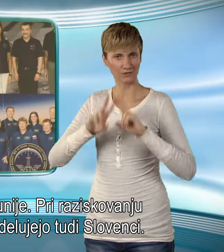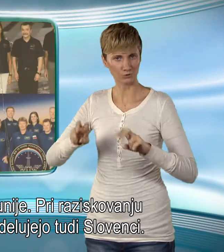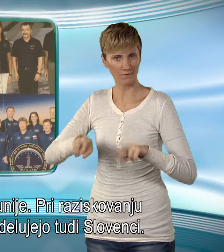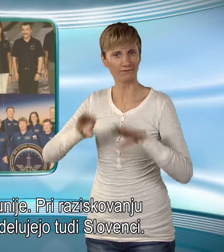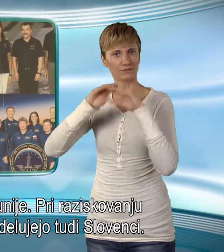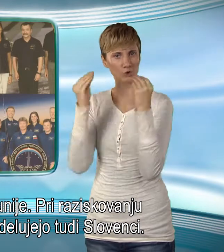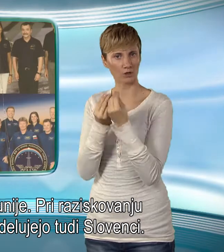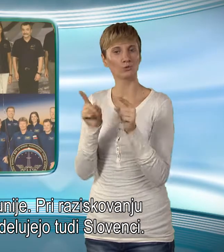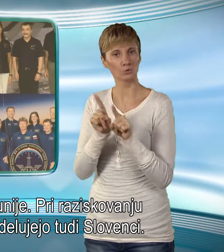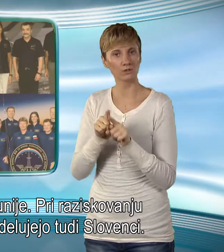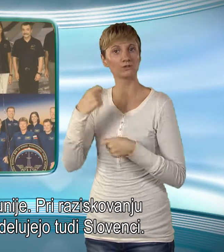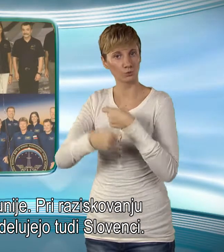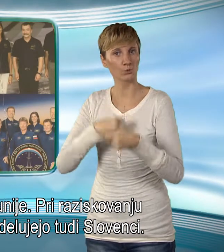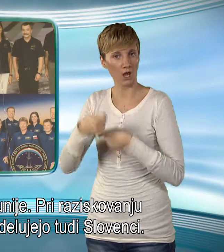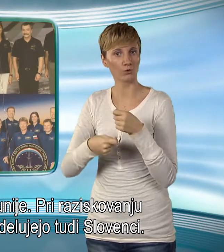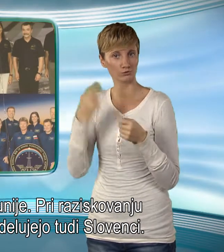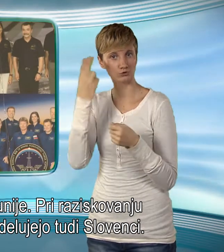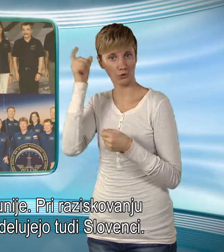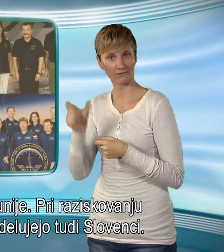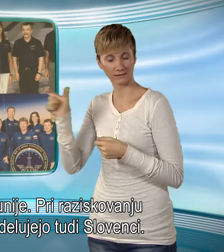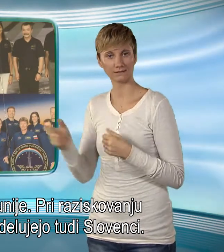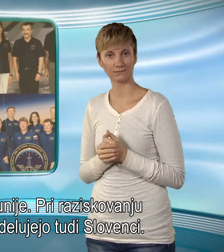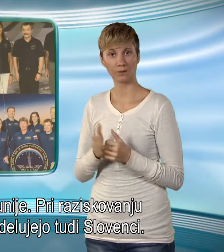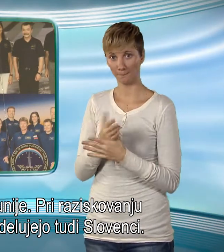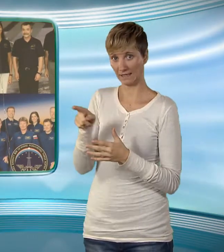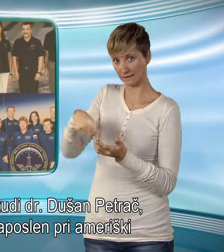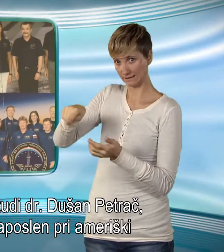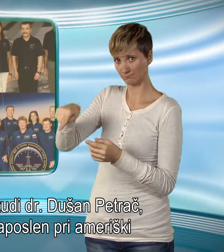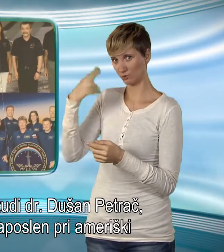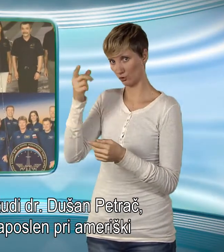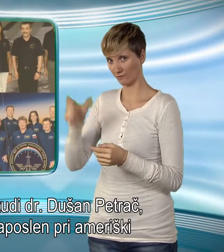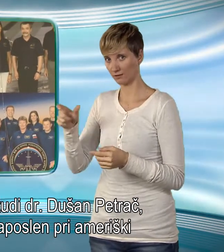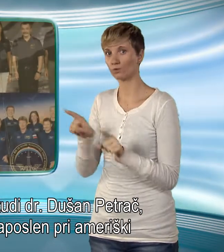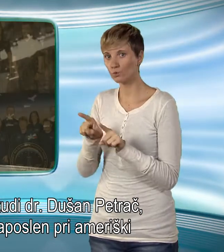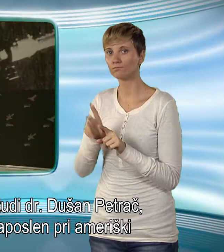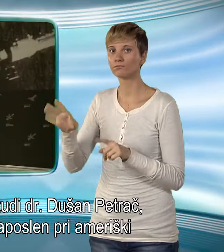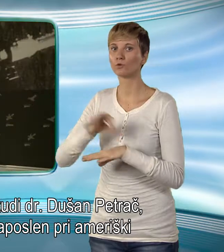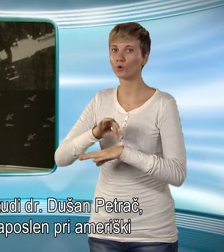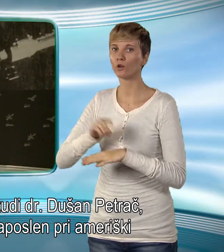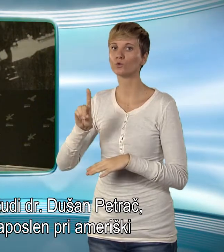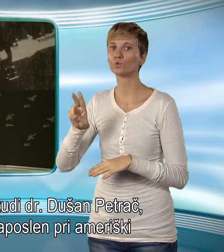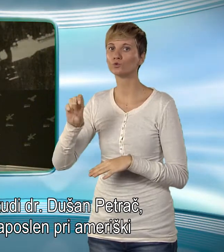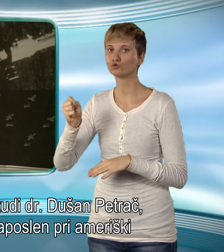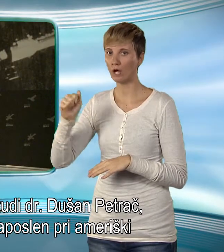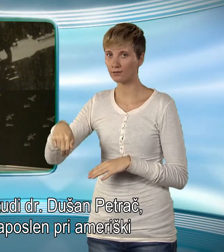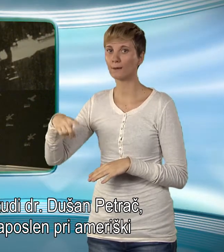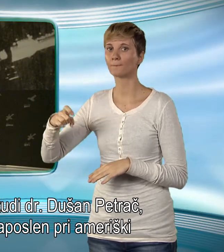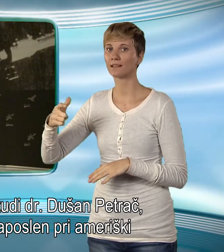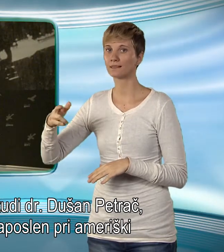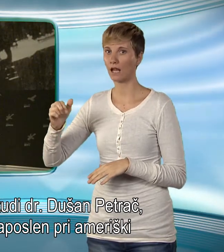raziskovanju vesolja pa sodelujojo tudi slovenci. Med njimi je tudi dr. Dušan Petrač, fizik, ki je zaposlen